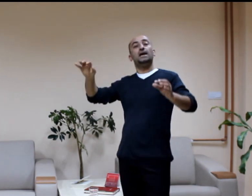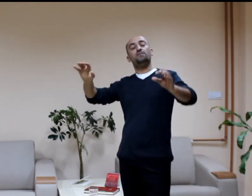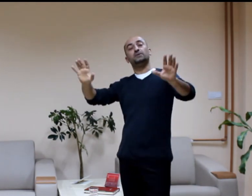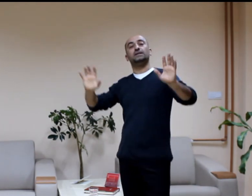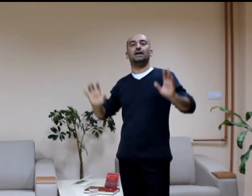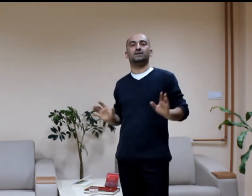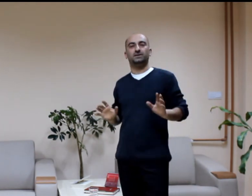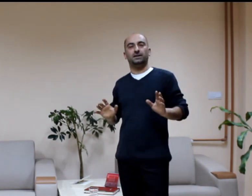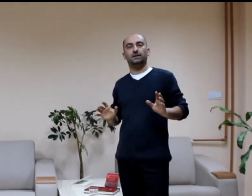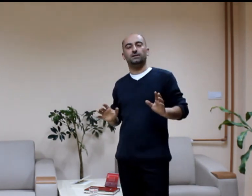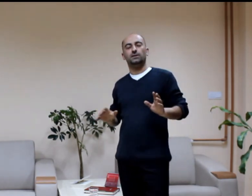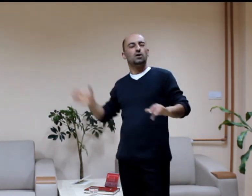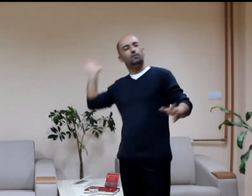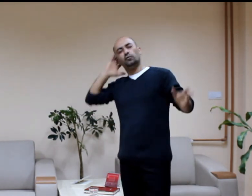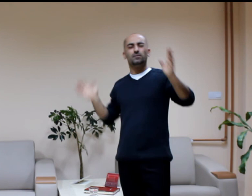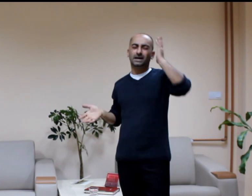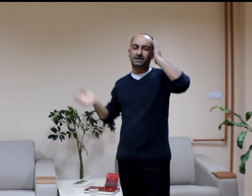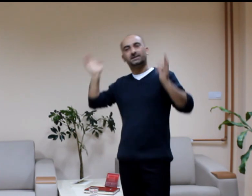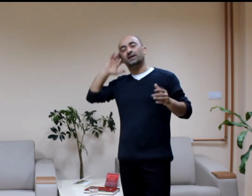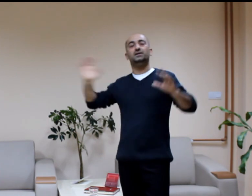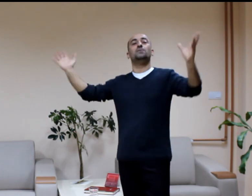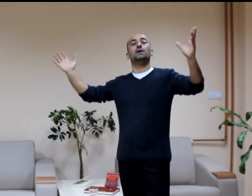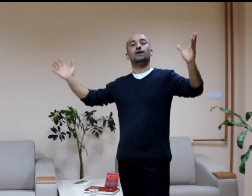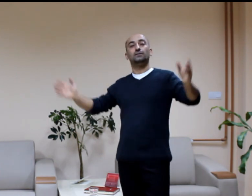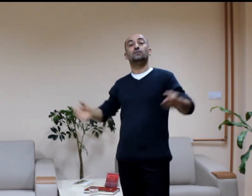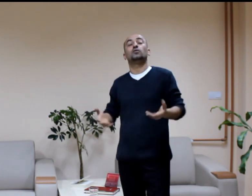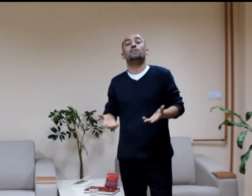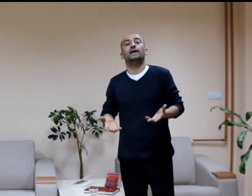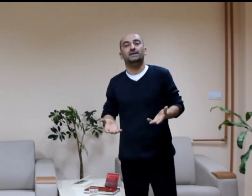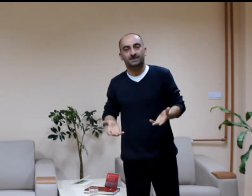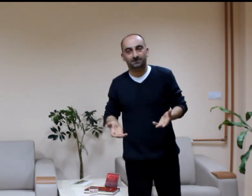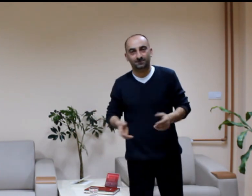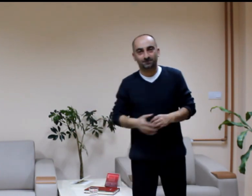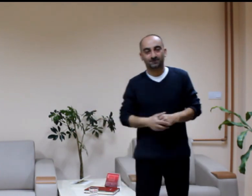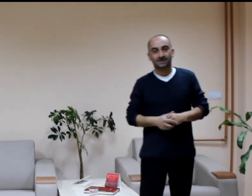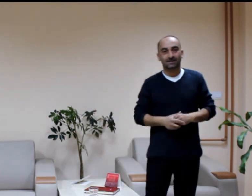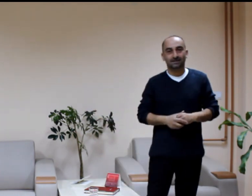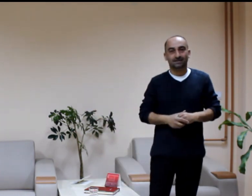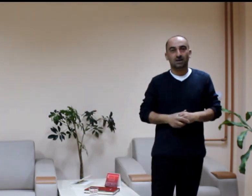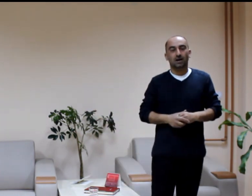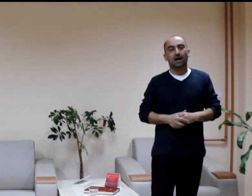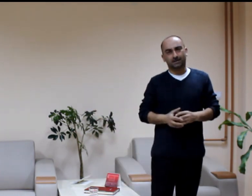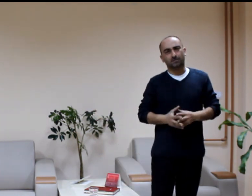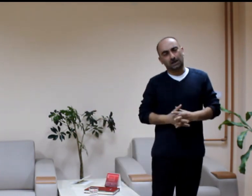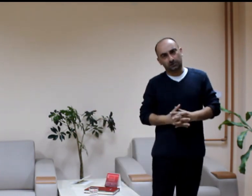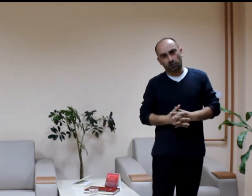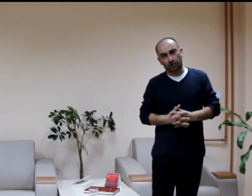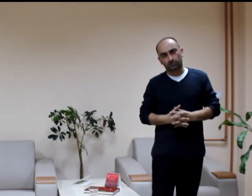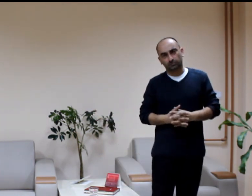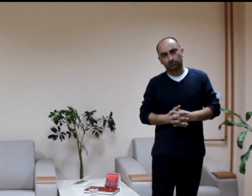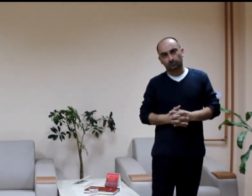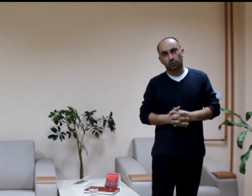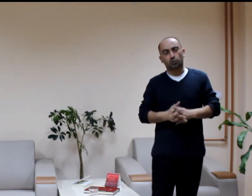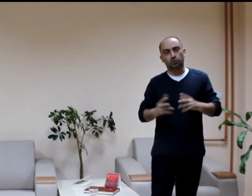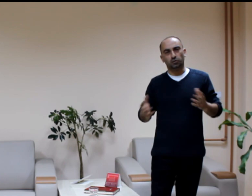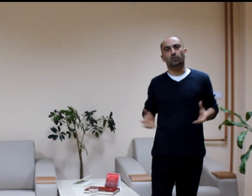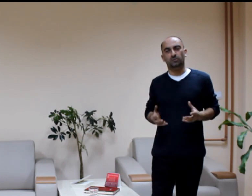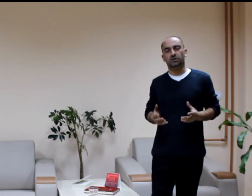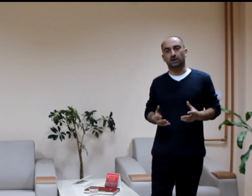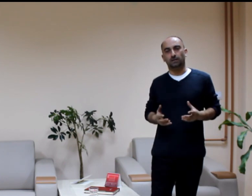Hepimizi rahatsız eder. Vurmak isteriz ama vuramayız. Adam kalkıyor. Uykusunu görmüş ya.